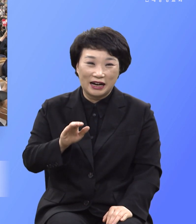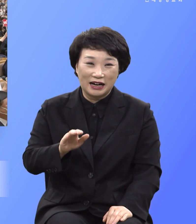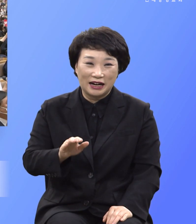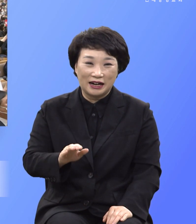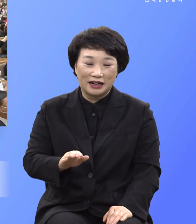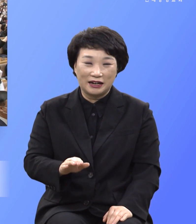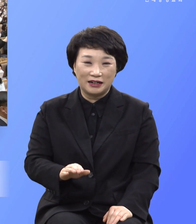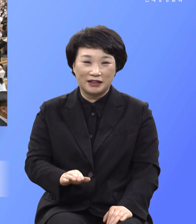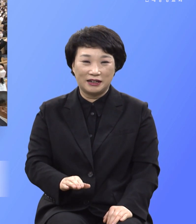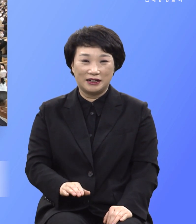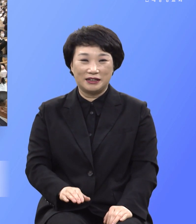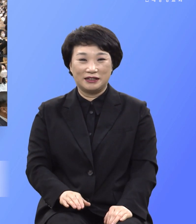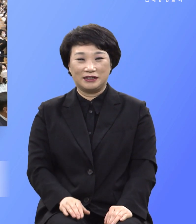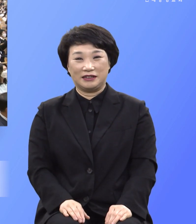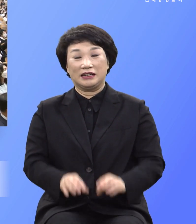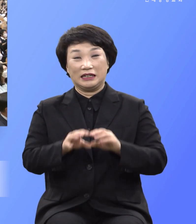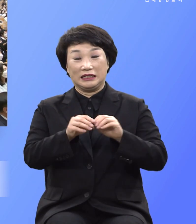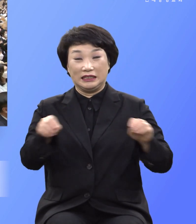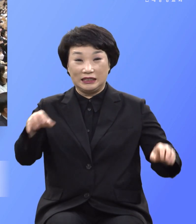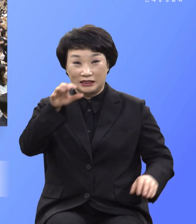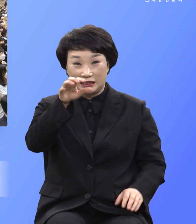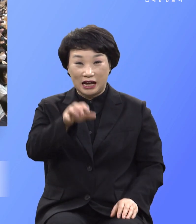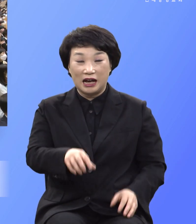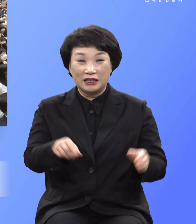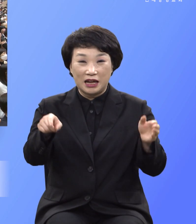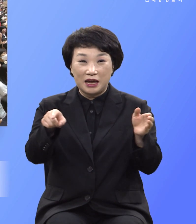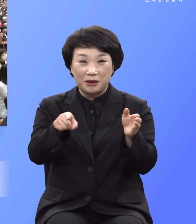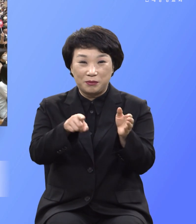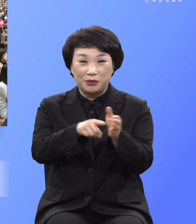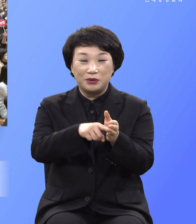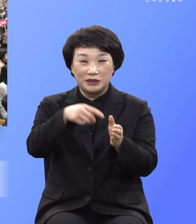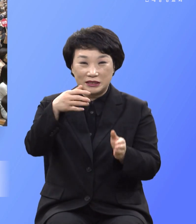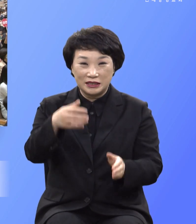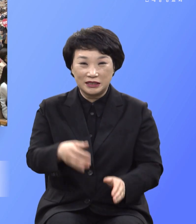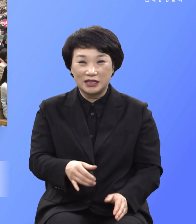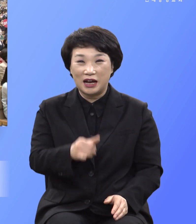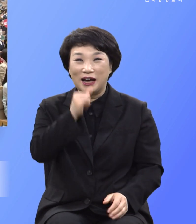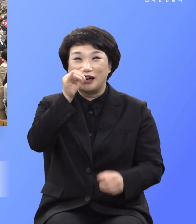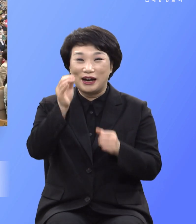있나만 이 땅에 불신자가